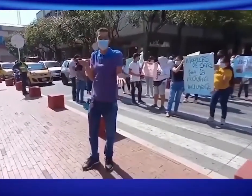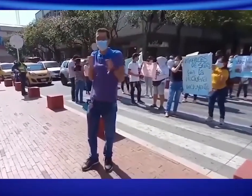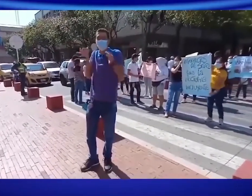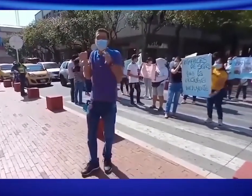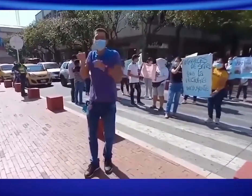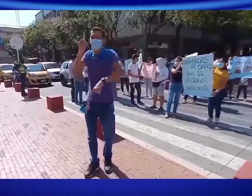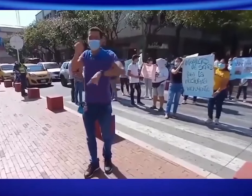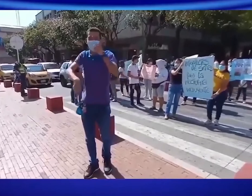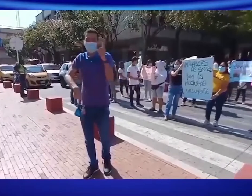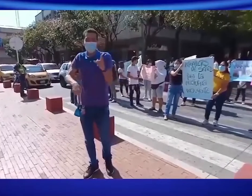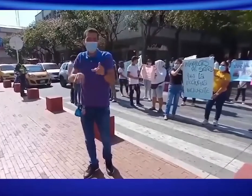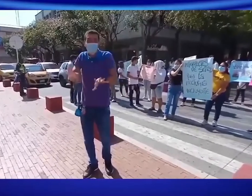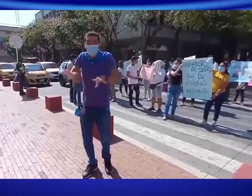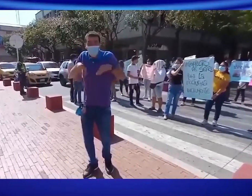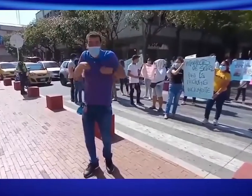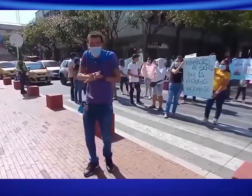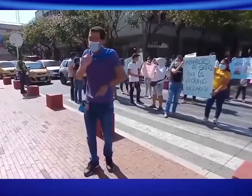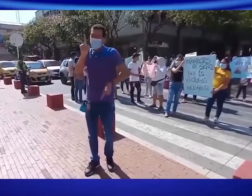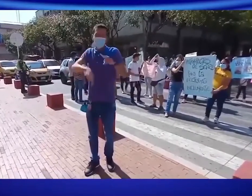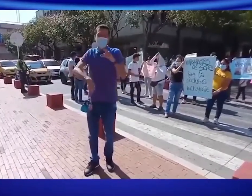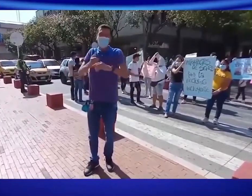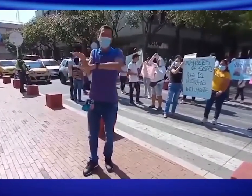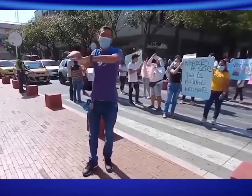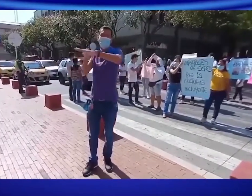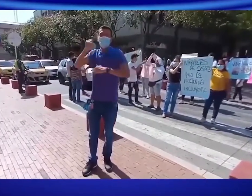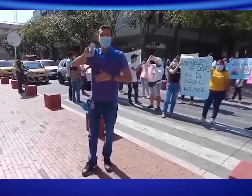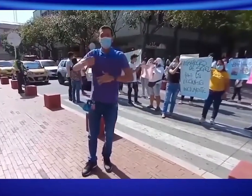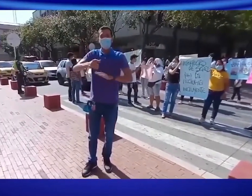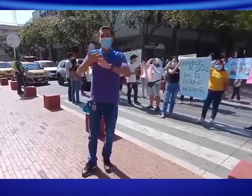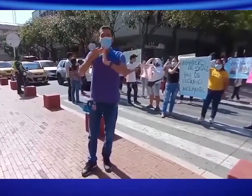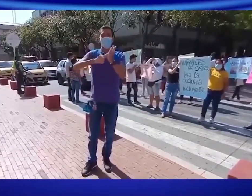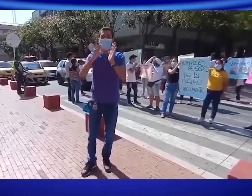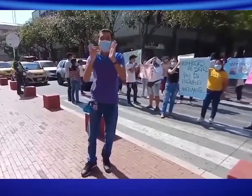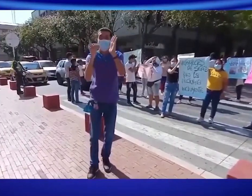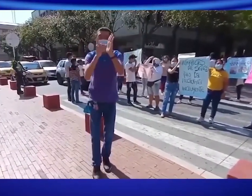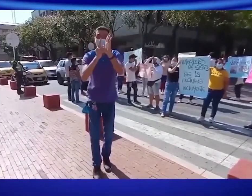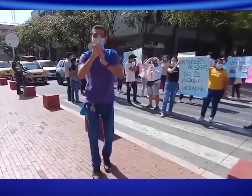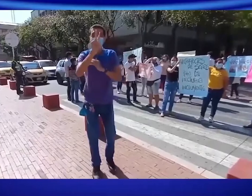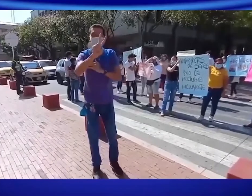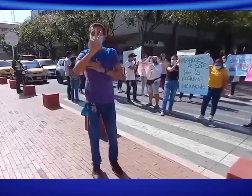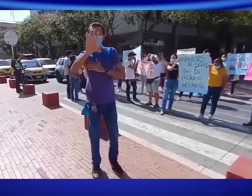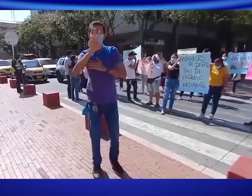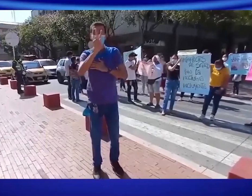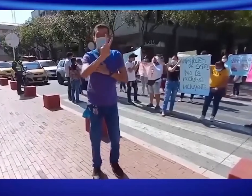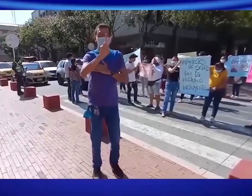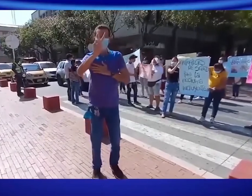decreto 225 nos manifiesta que la administración se compromete a ello y no lo ha cumplido. La ley